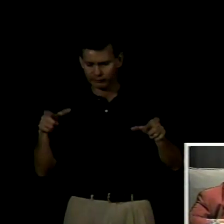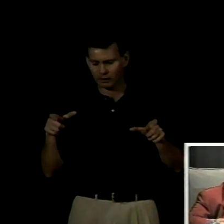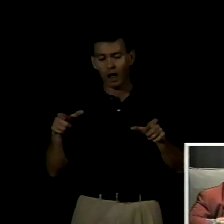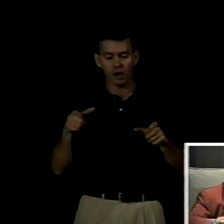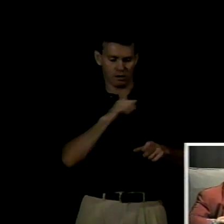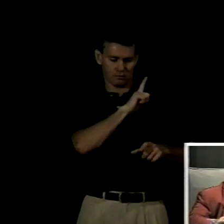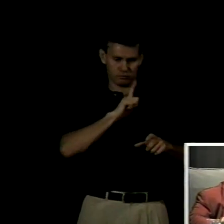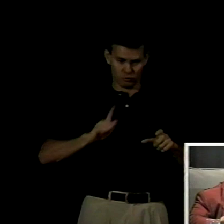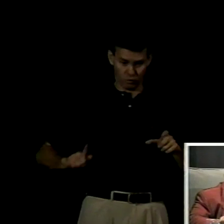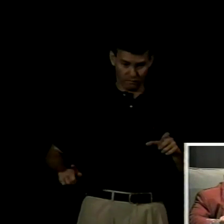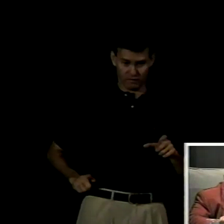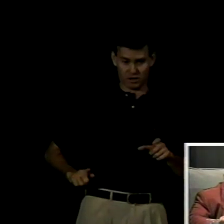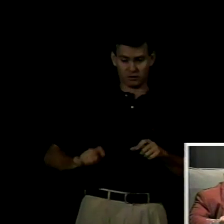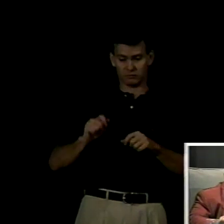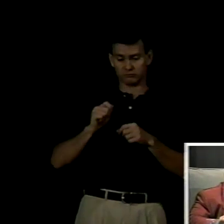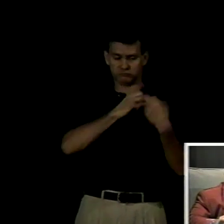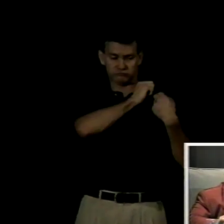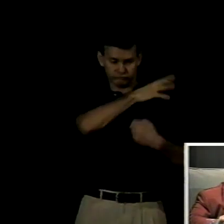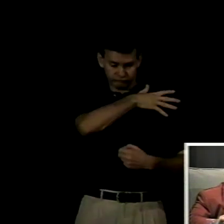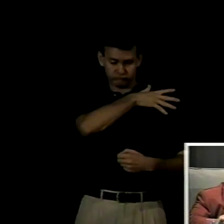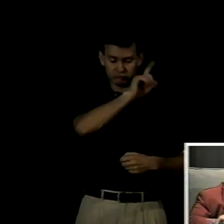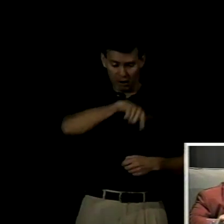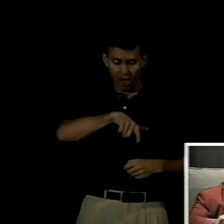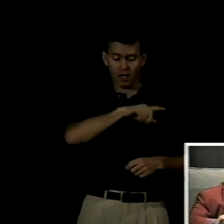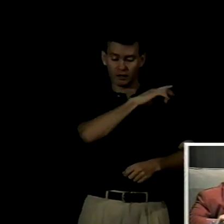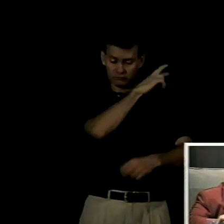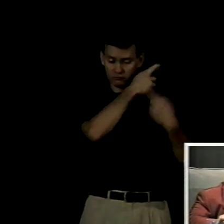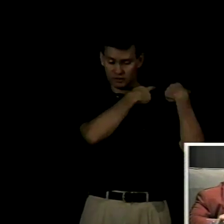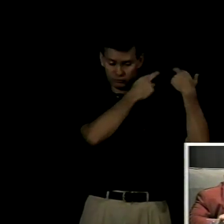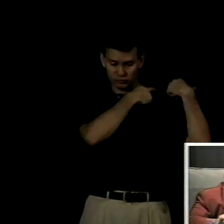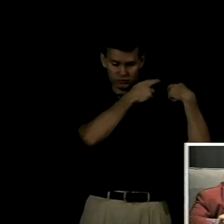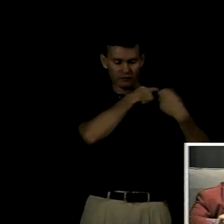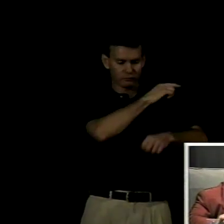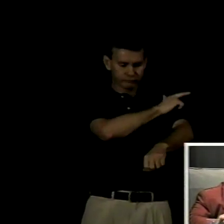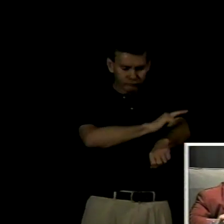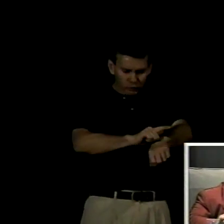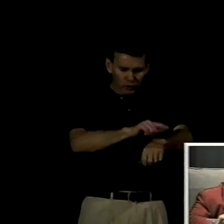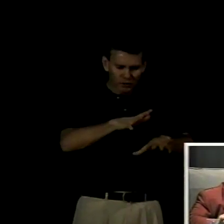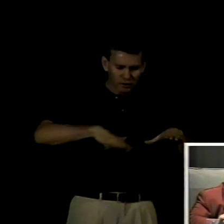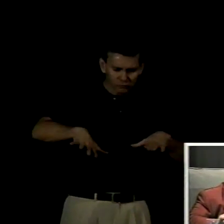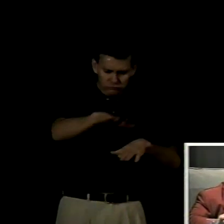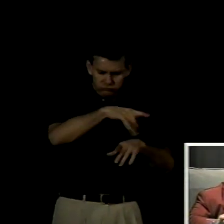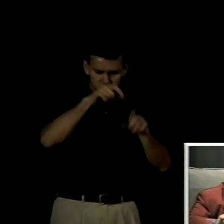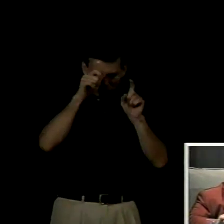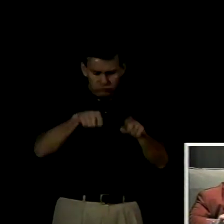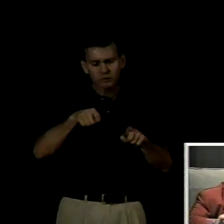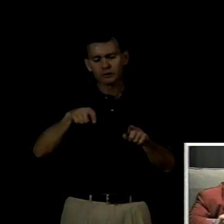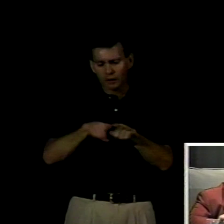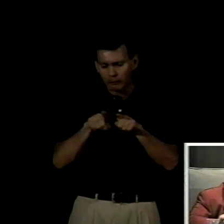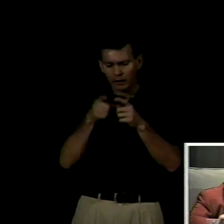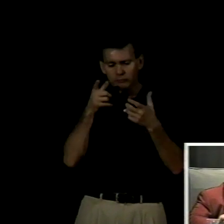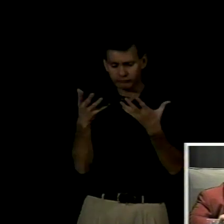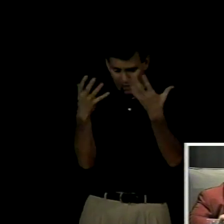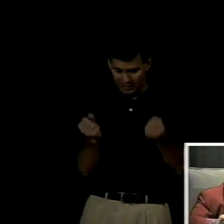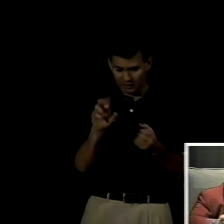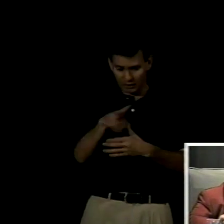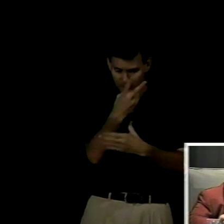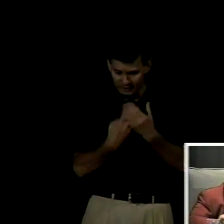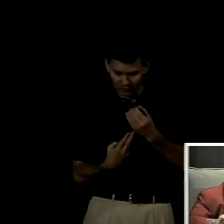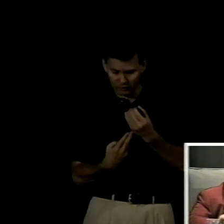quienes se mostraban muy sensibilizadas frente a la temática lo que implicaba la existencia de una voluntad política con poder de instrumentación para